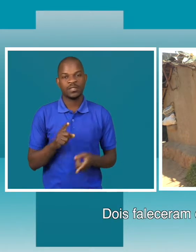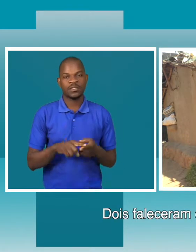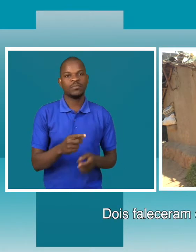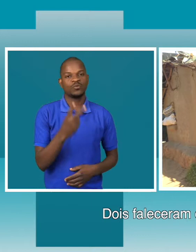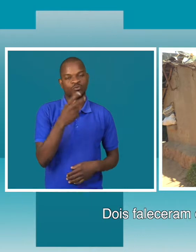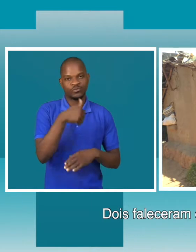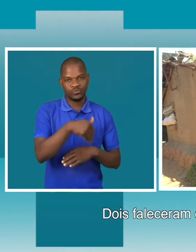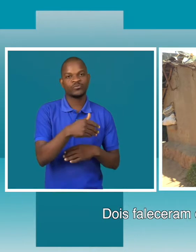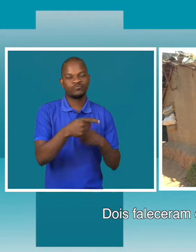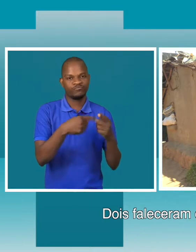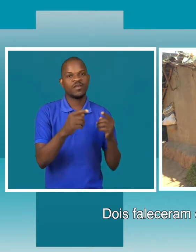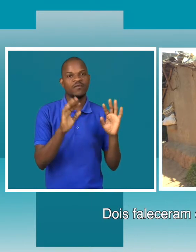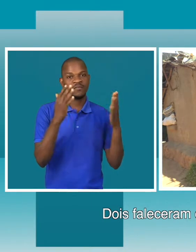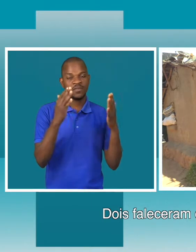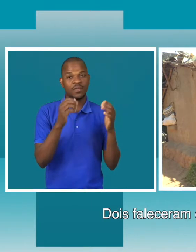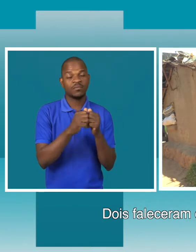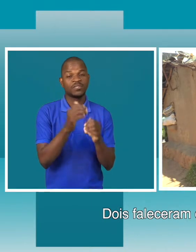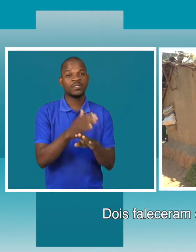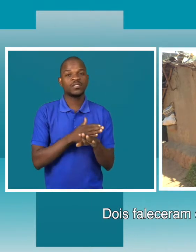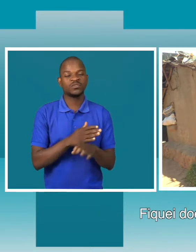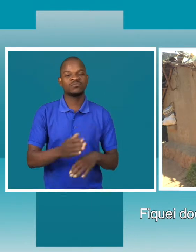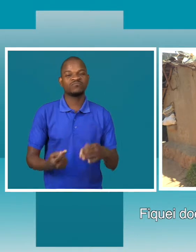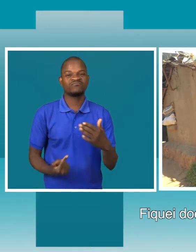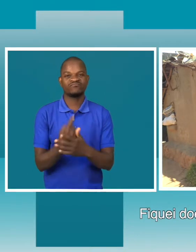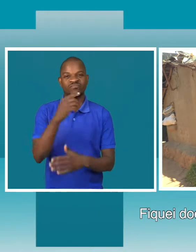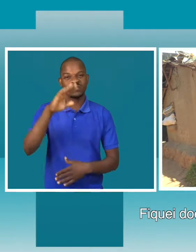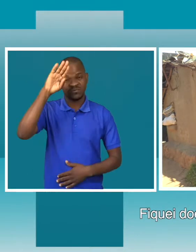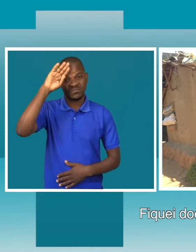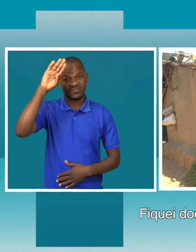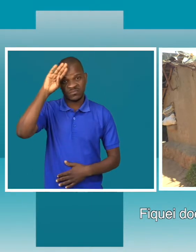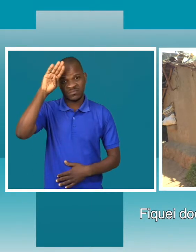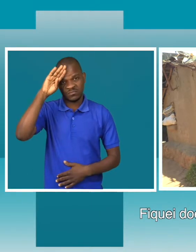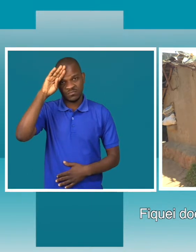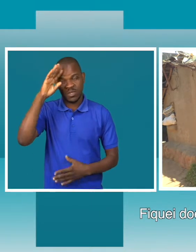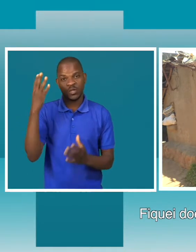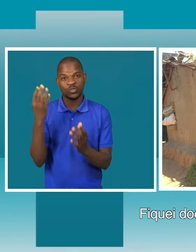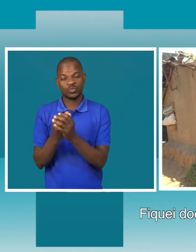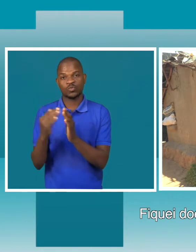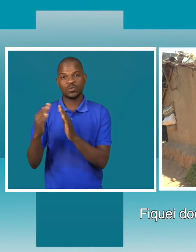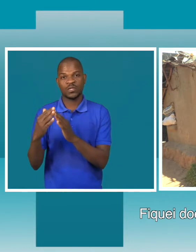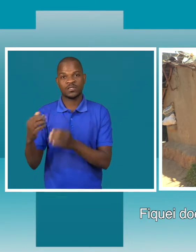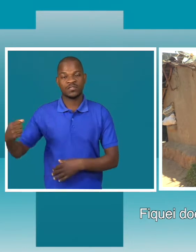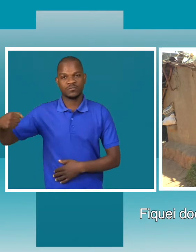Dois perderam a vida, dois vivem. Então, adoeci mesmo no lar.